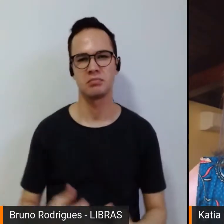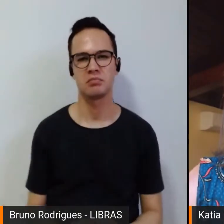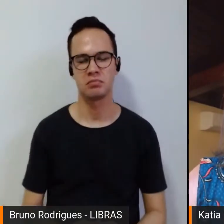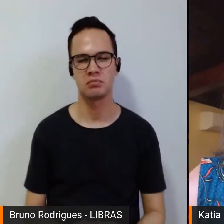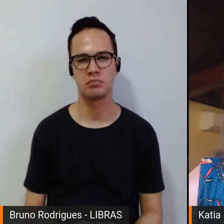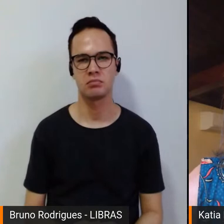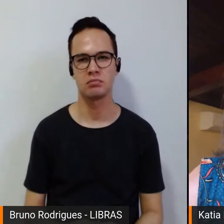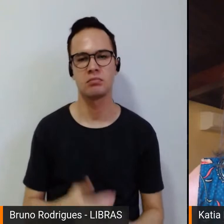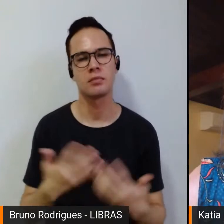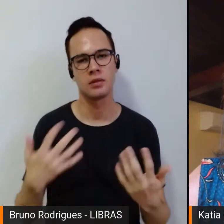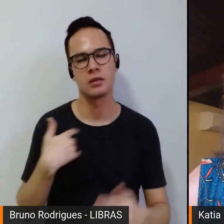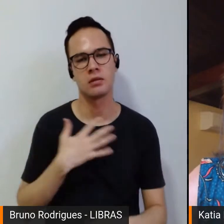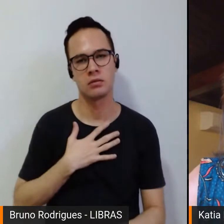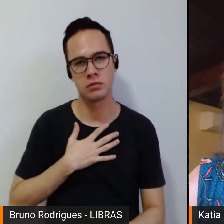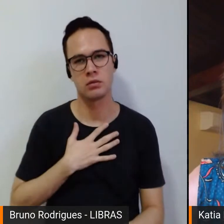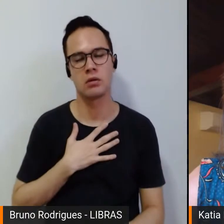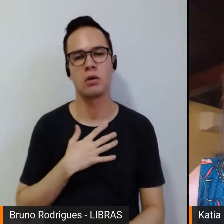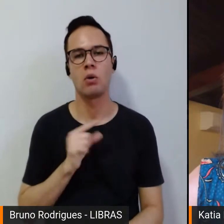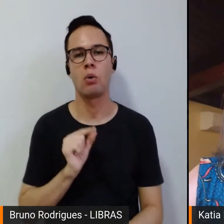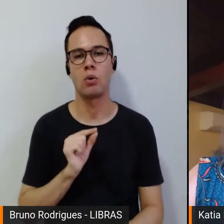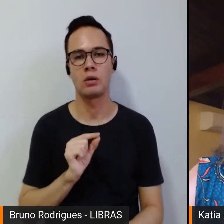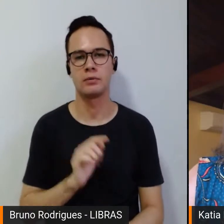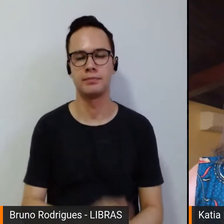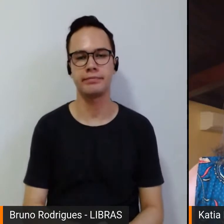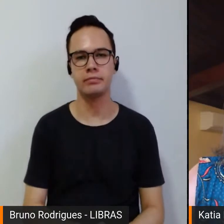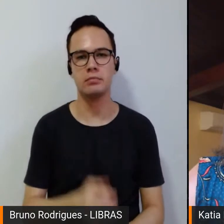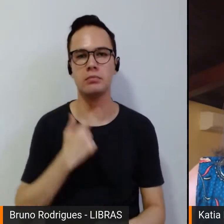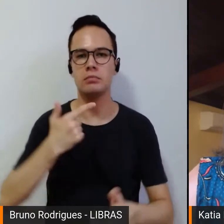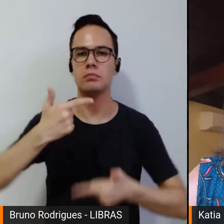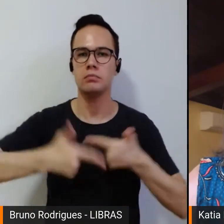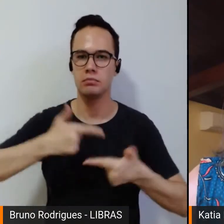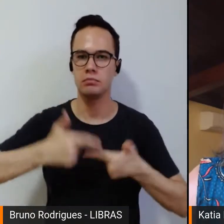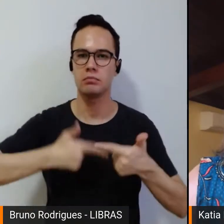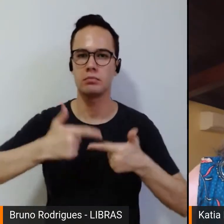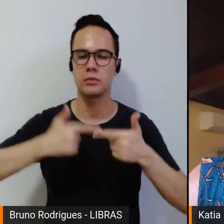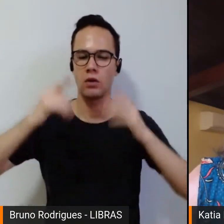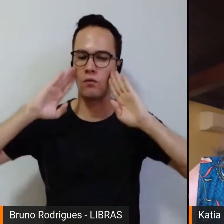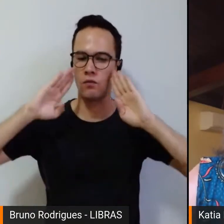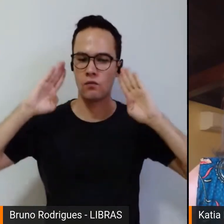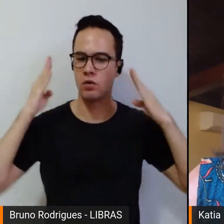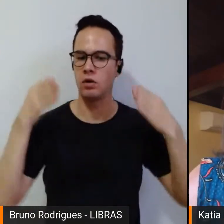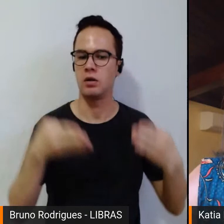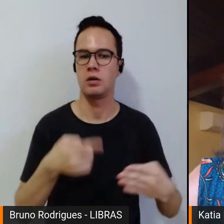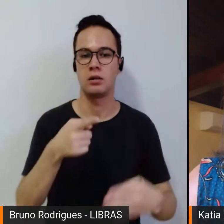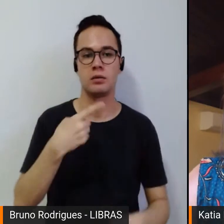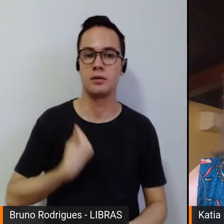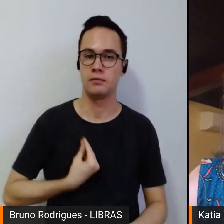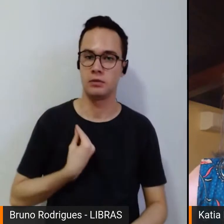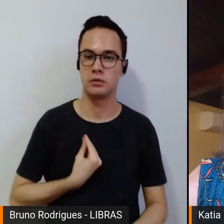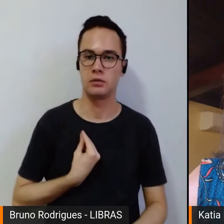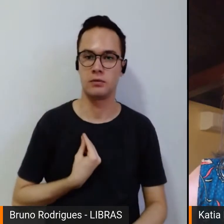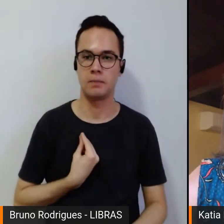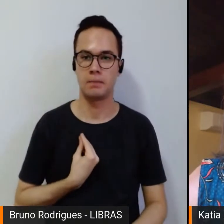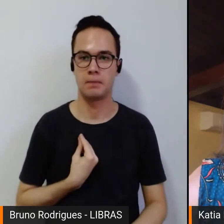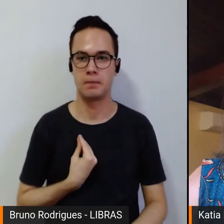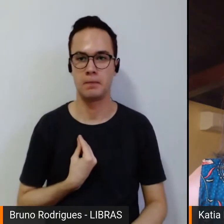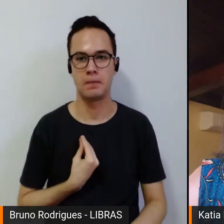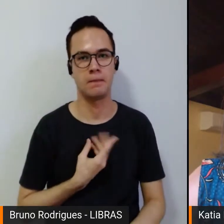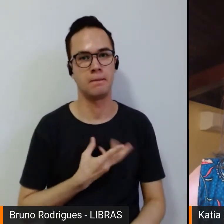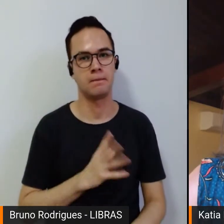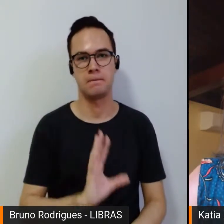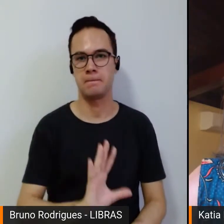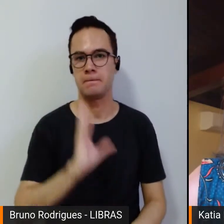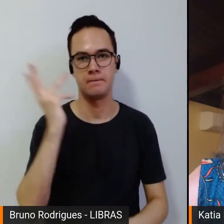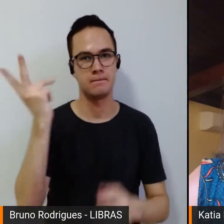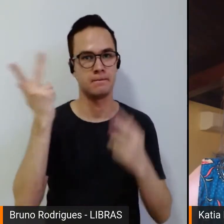é sempre um prazer imenso trabalhar como se a vida estivesse acontecendo,